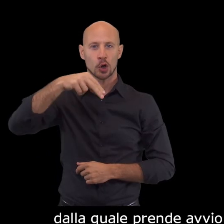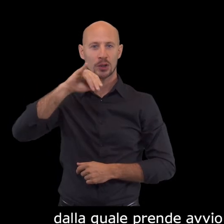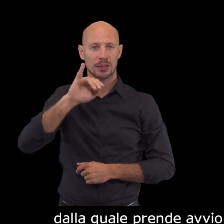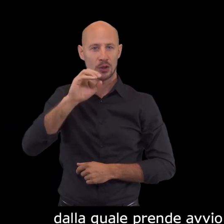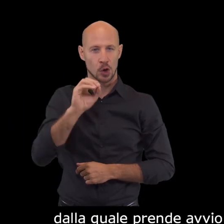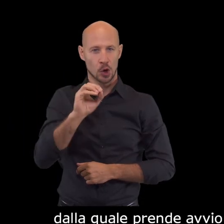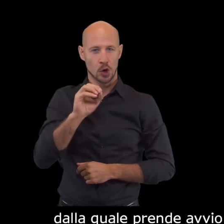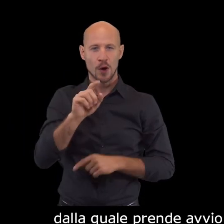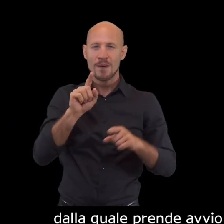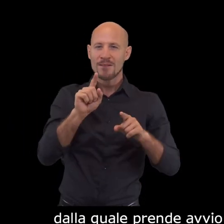Federico, suo fratellastro.